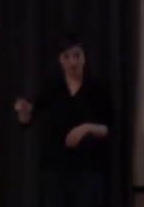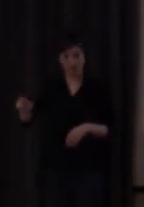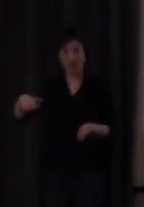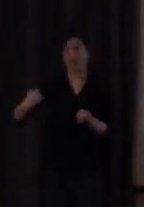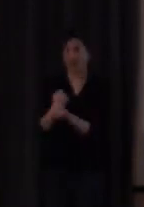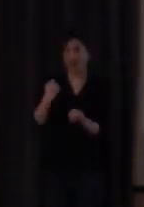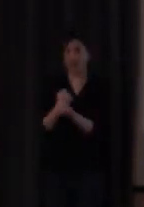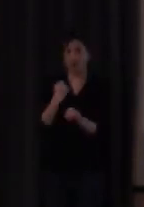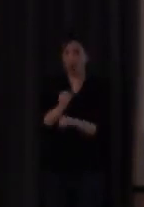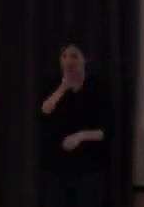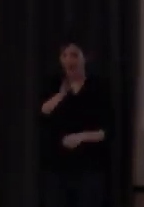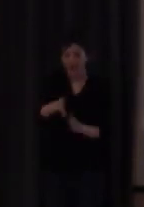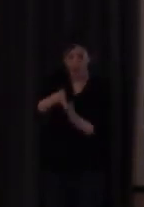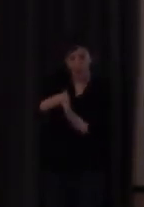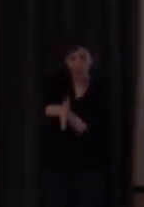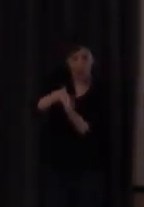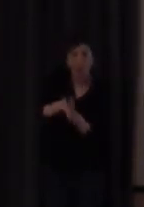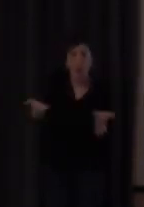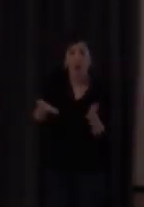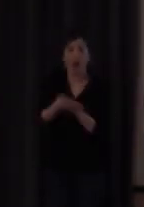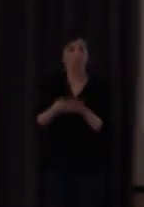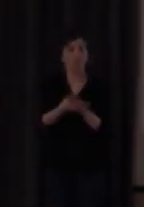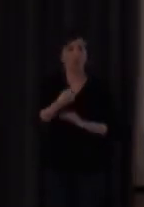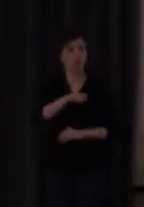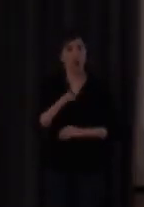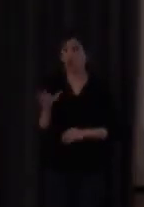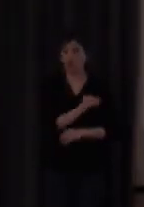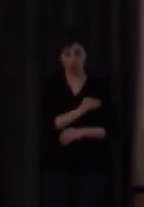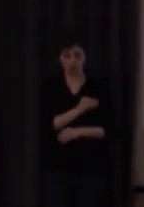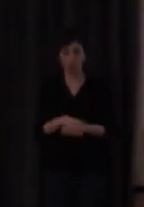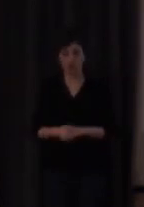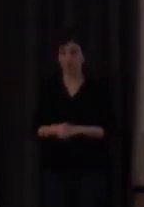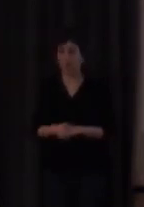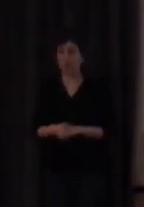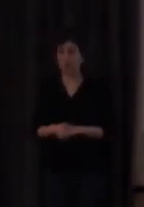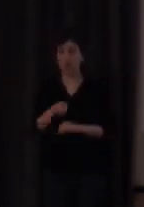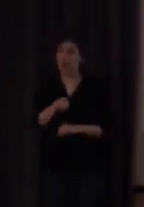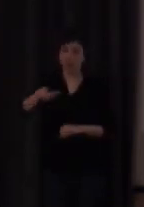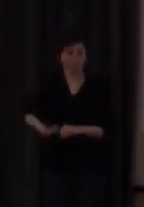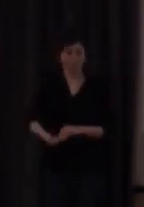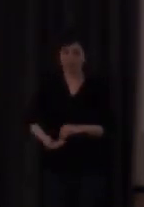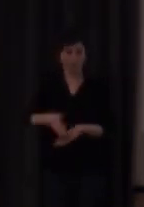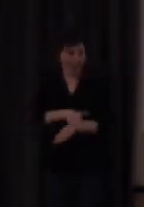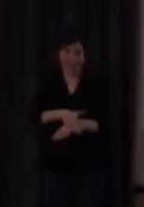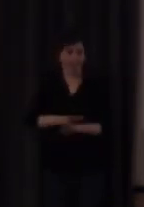trabajamos enseñamos mediante la lengua de signos española esto es lo fundamental